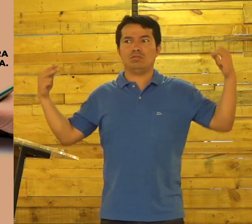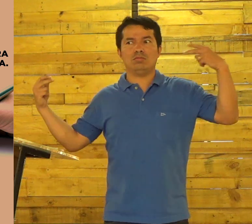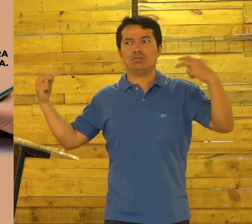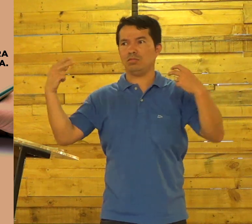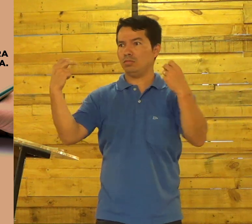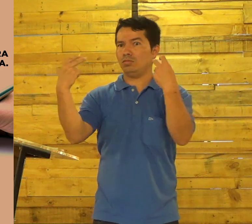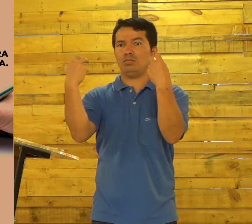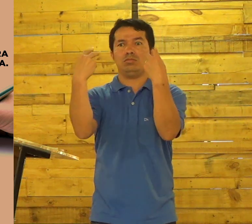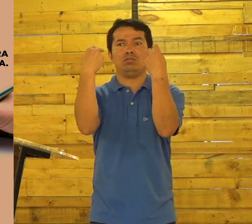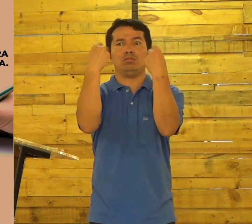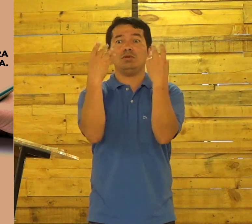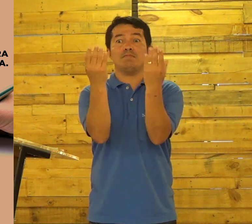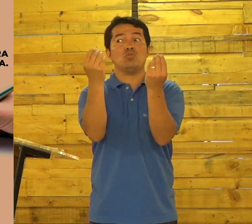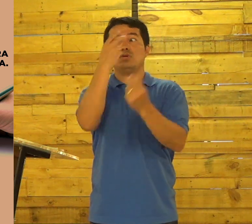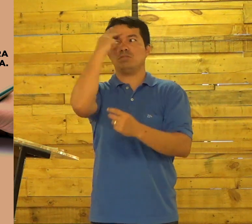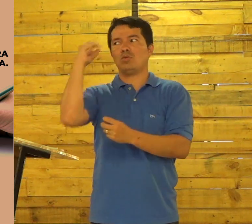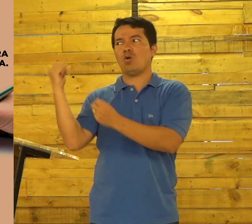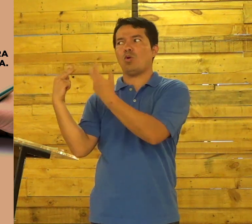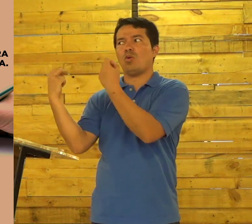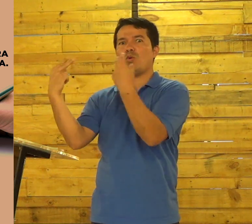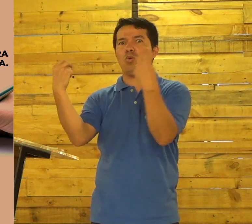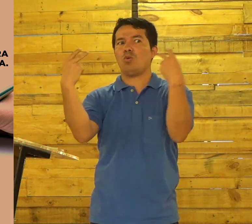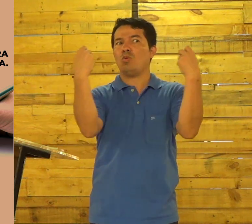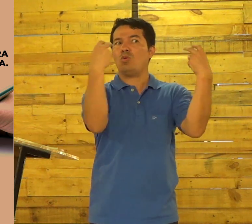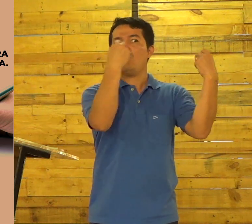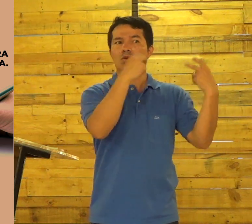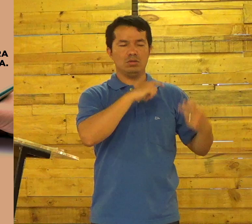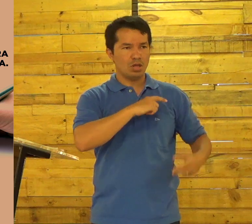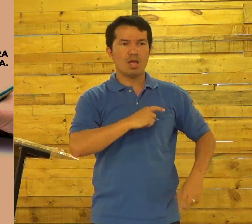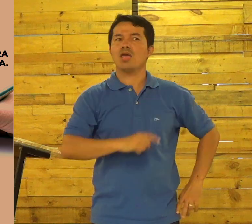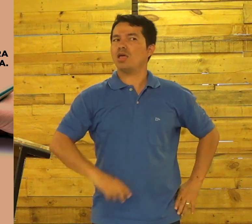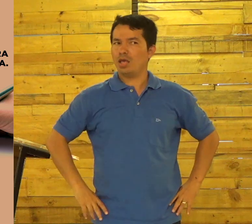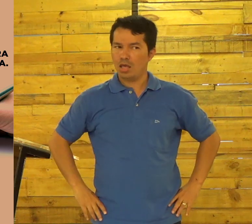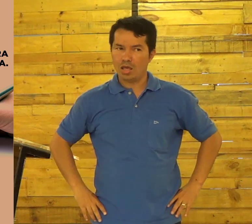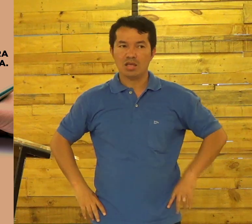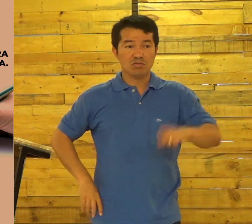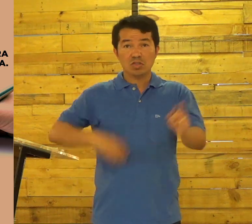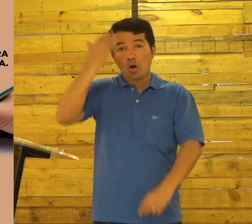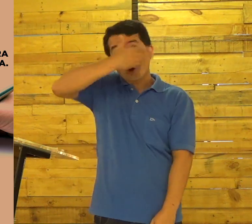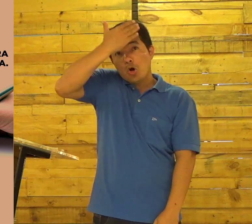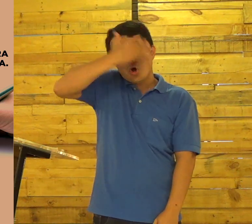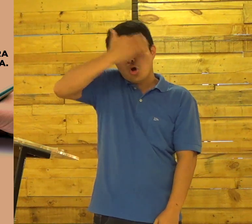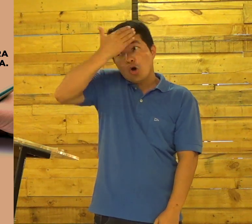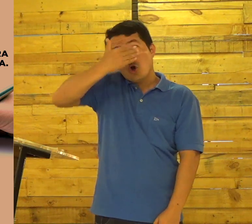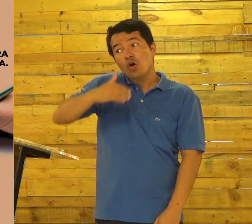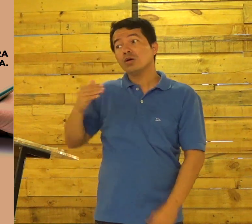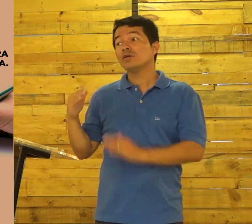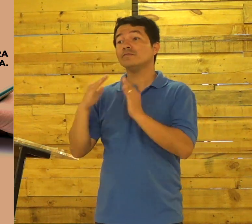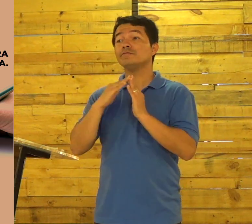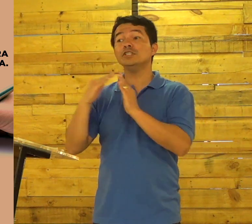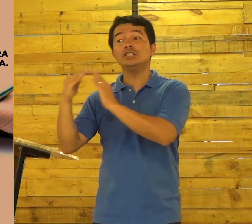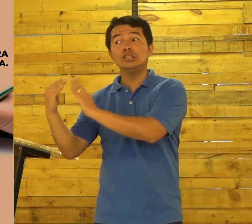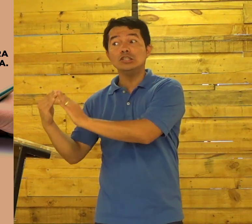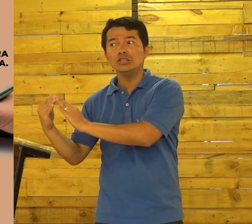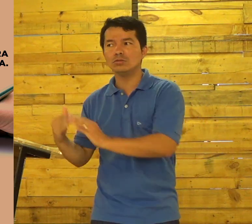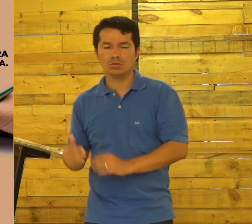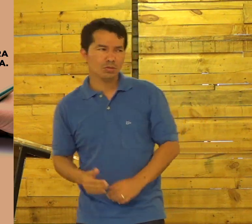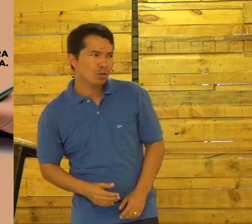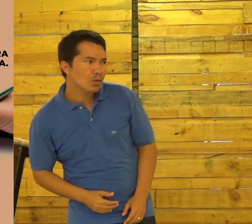pessoas olharam para você Muitas pessoas Estão te olhando Você não percebe Você não